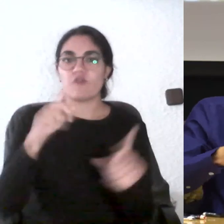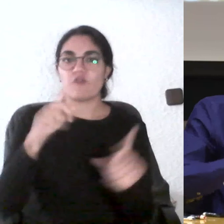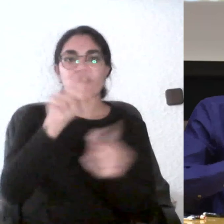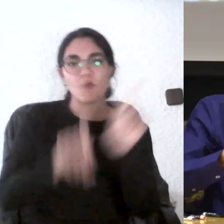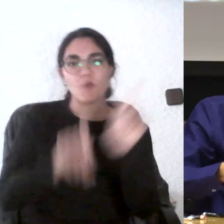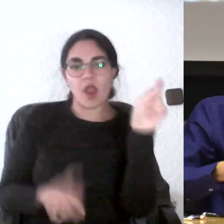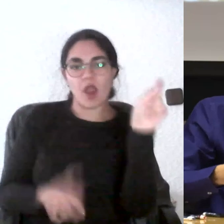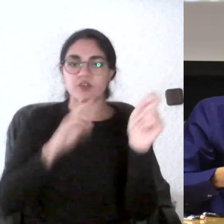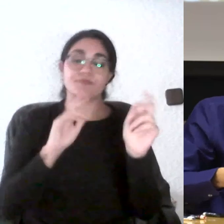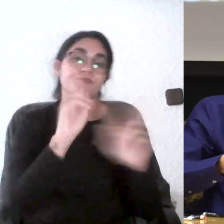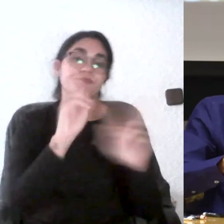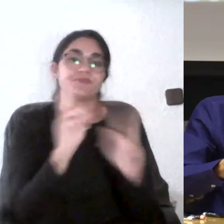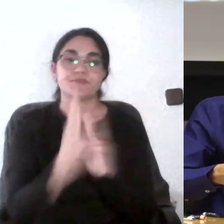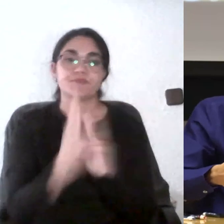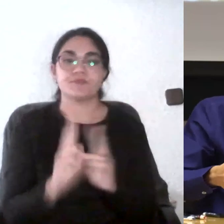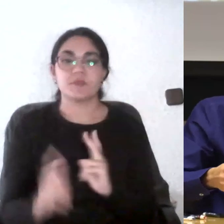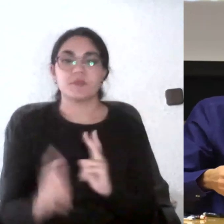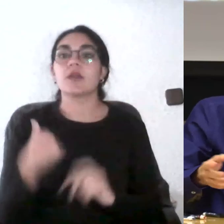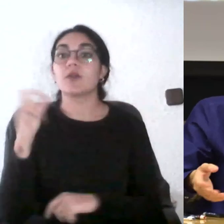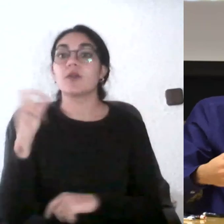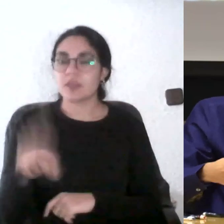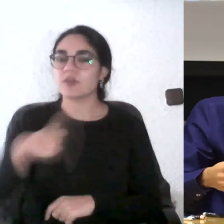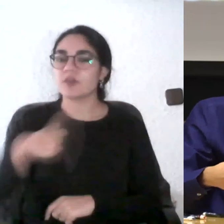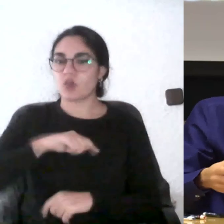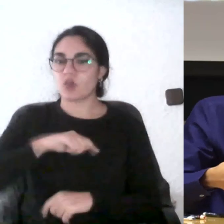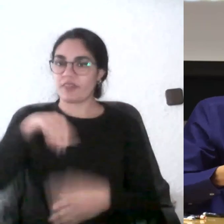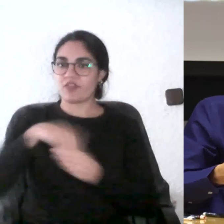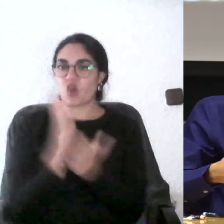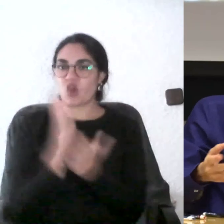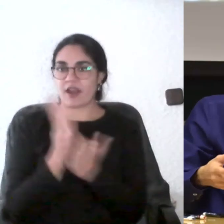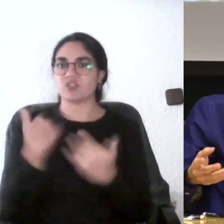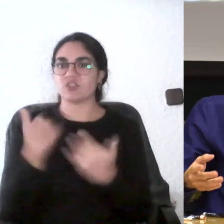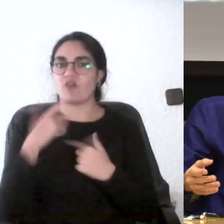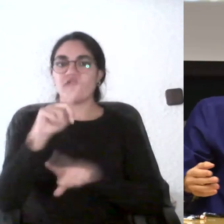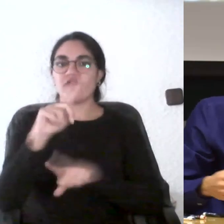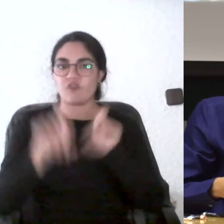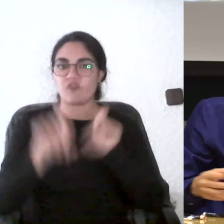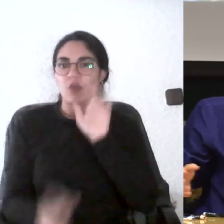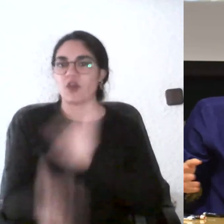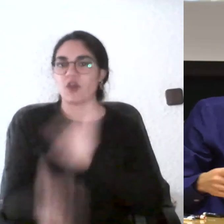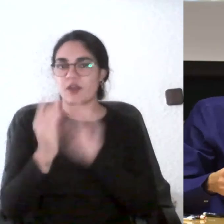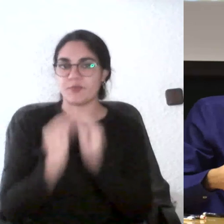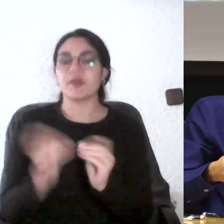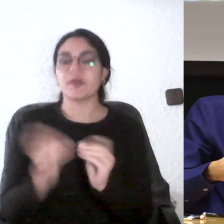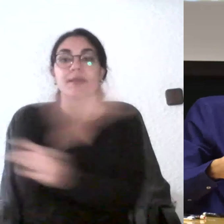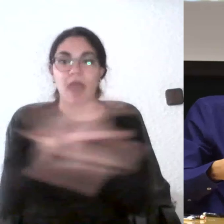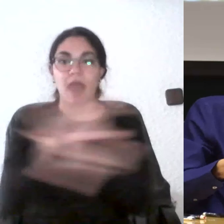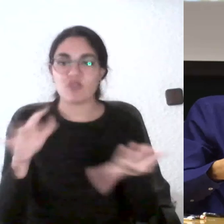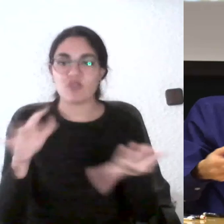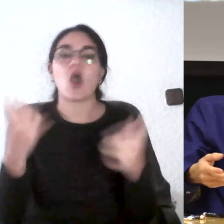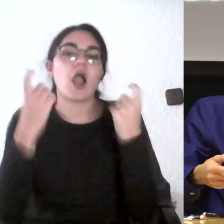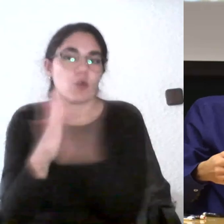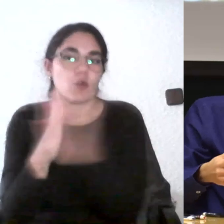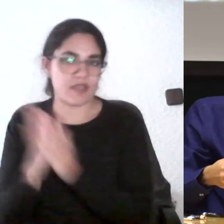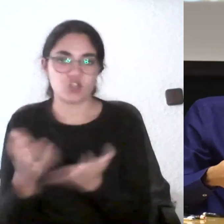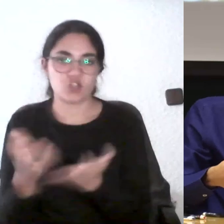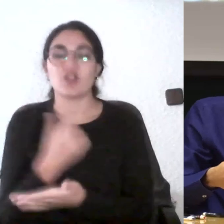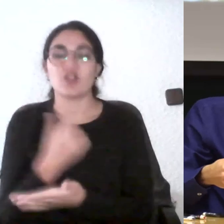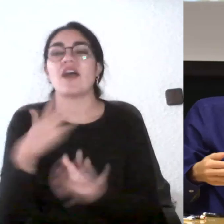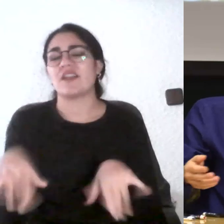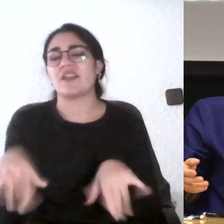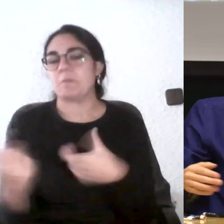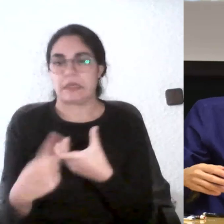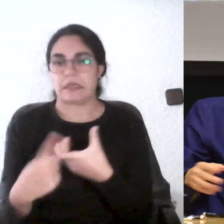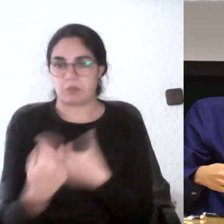bueno yo creo un formulario lo envío por mi clase lo rellenan hay poquita participación y se obedece ahí lo